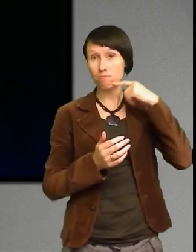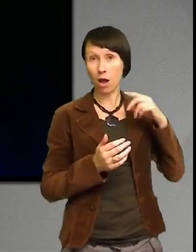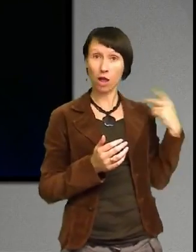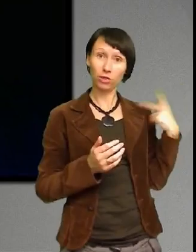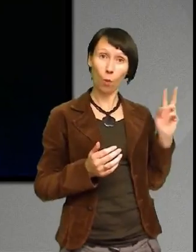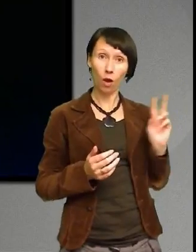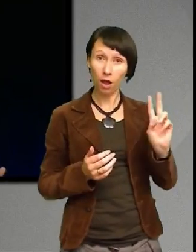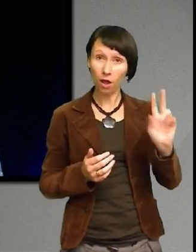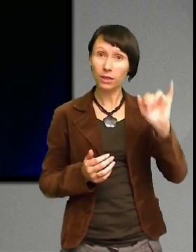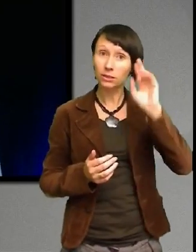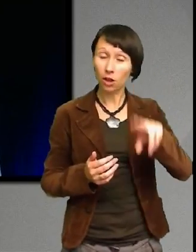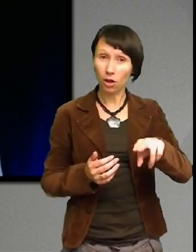Där affärerna låg.